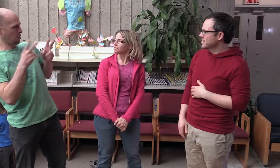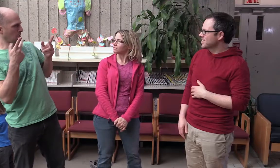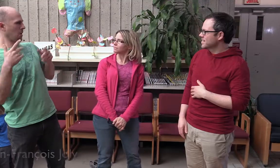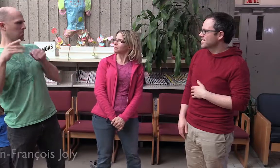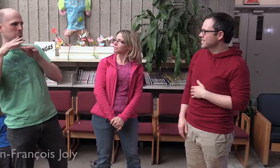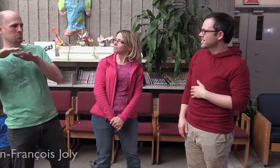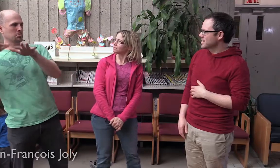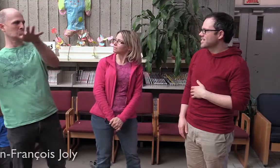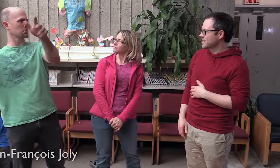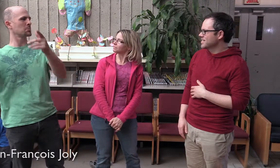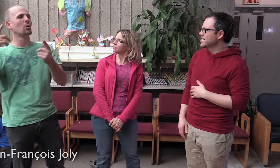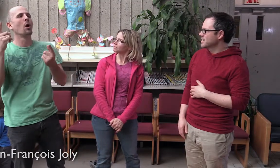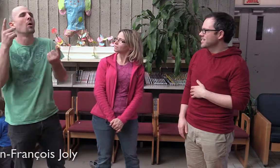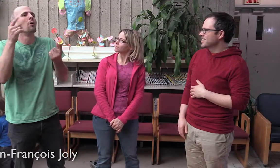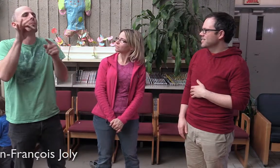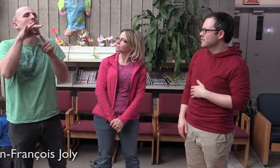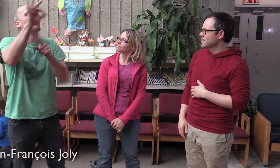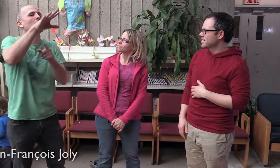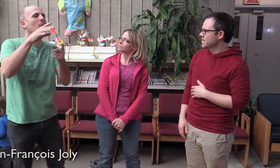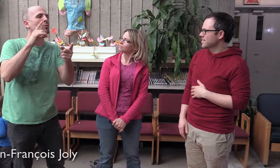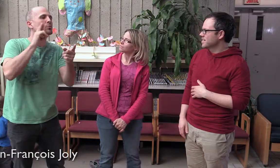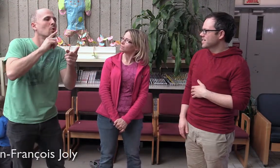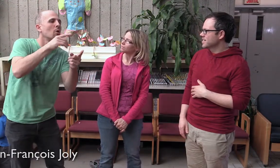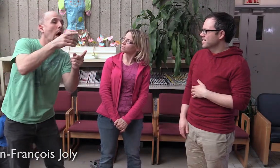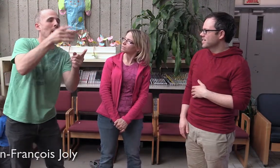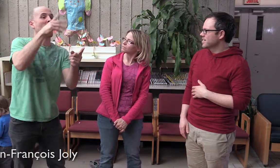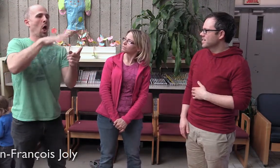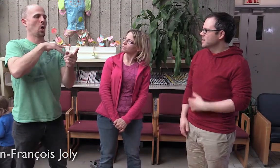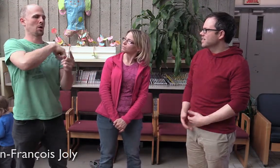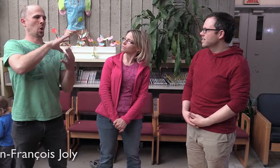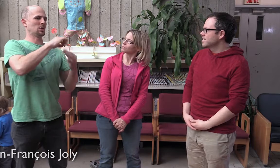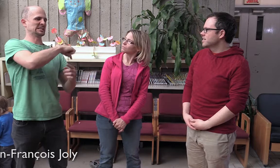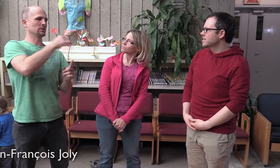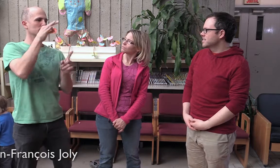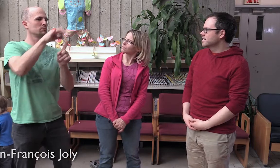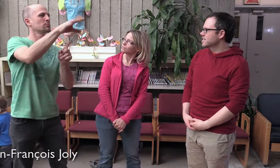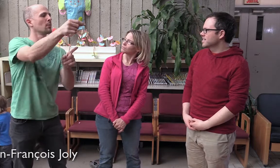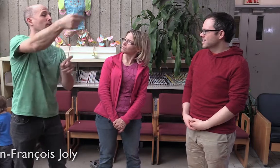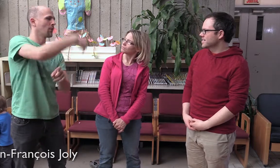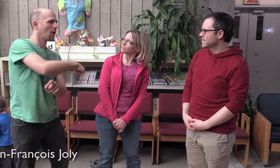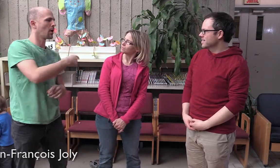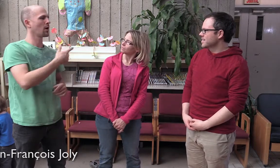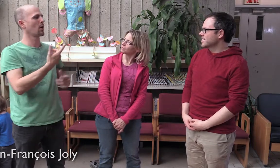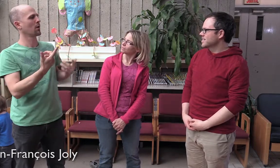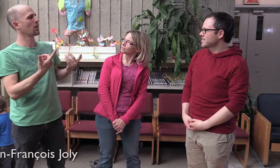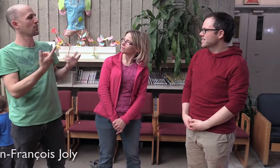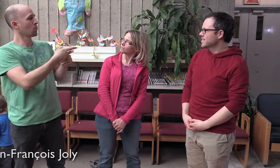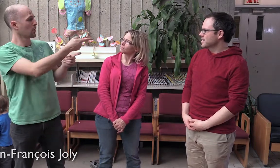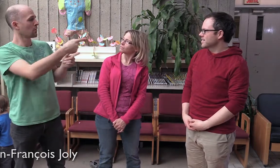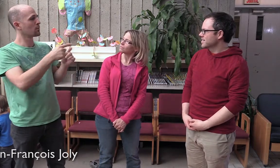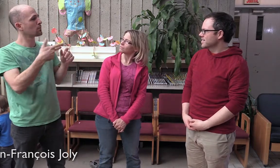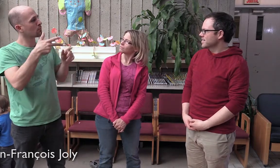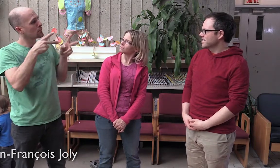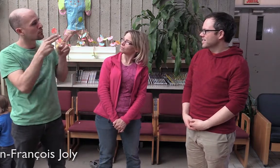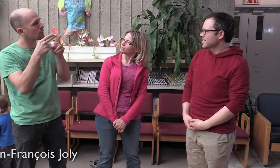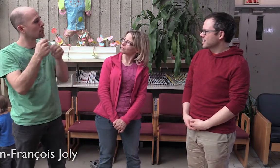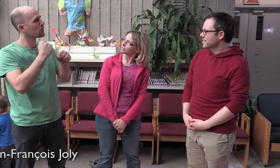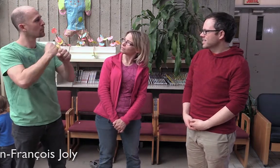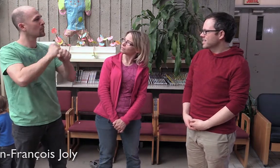aussi, eux, c'est un bel outil de promotion et peut-être qu'éventuellement, dans leur vie, s'ils croisent un autre enfant sourd ou une personne sourde, savent que